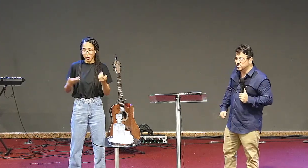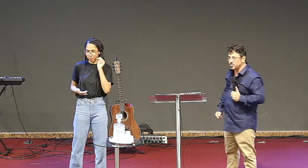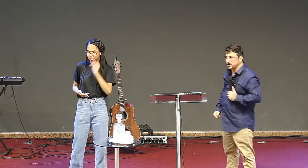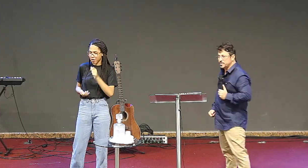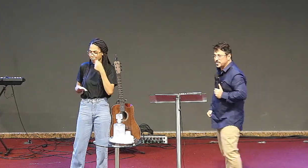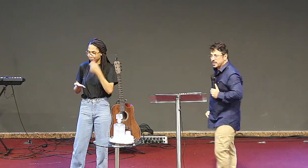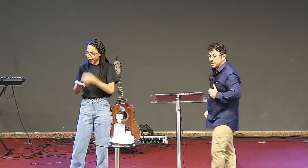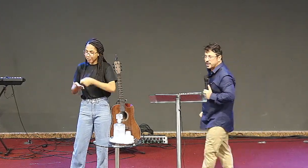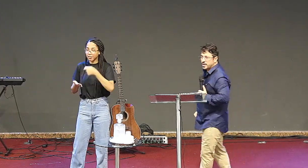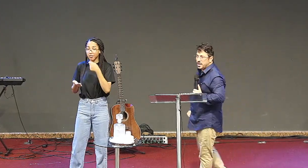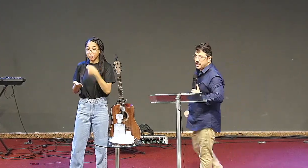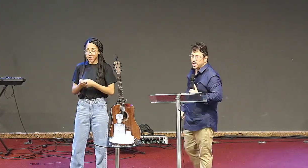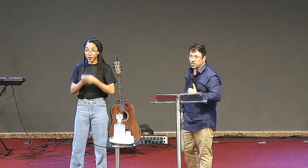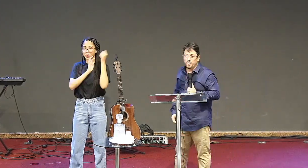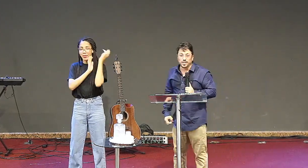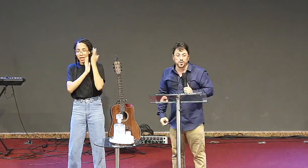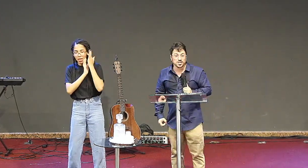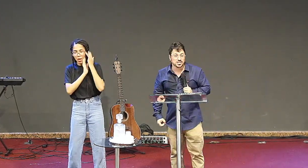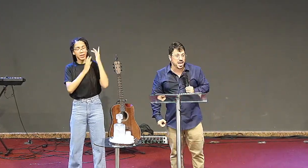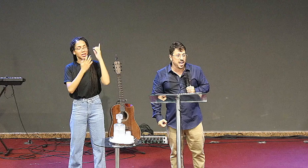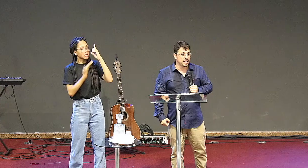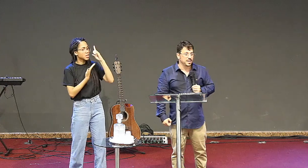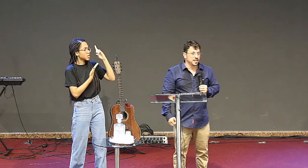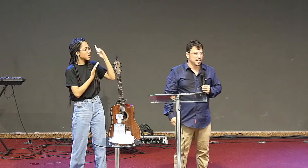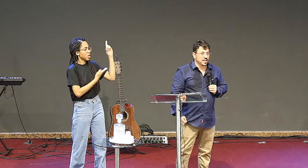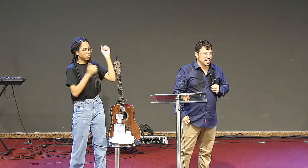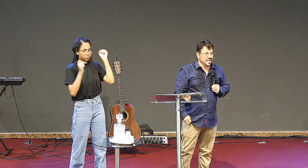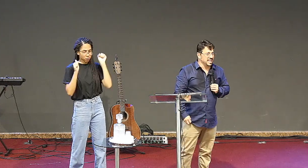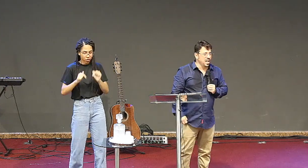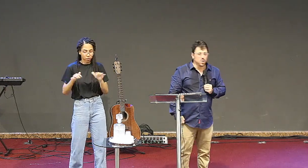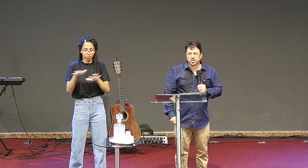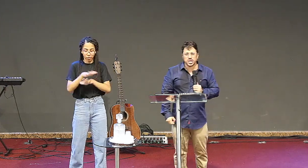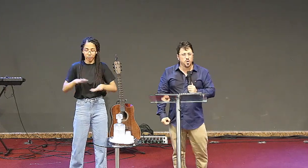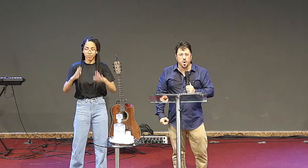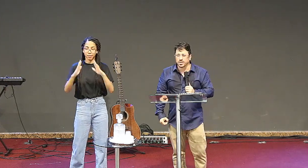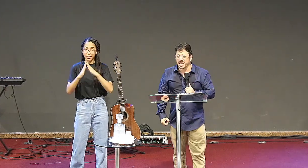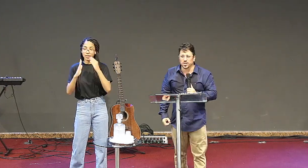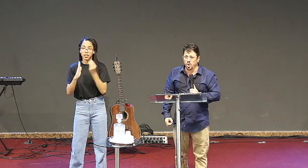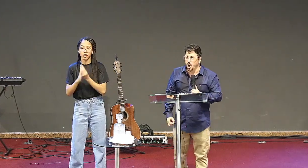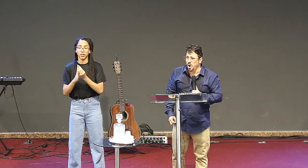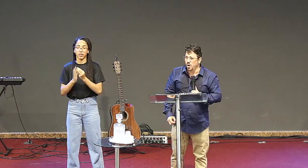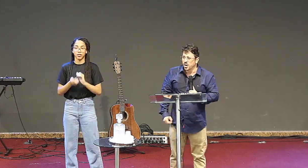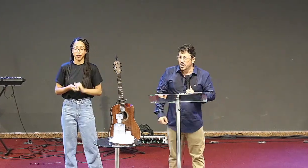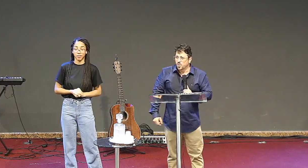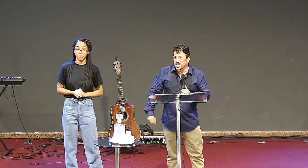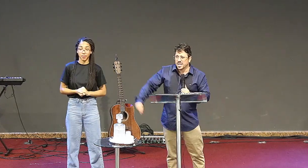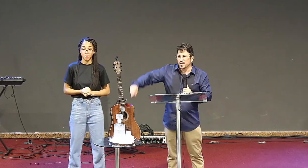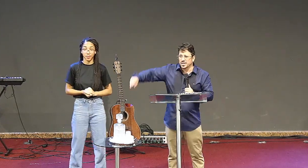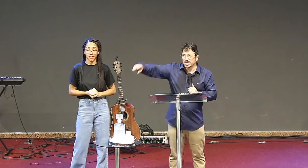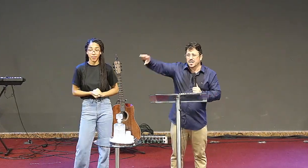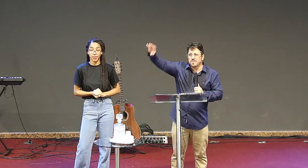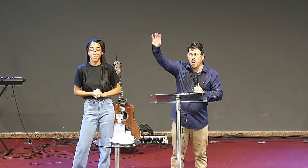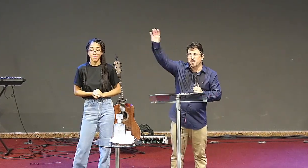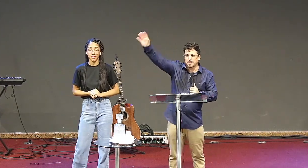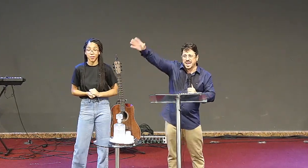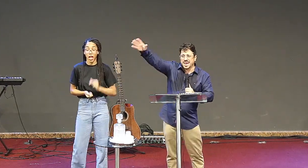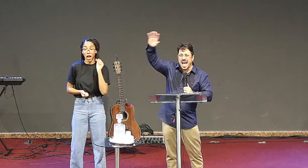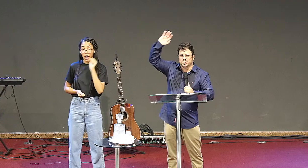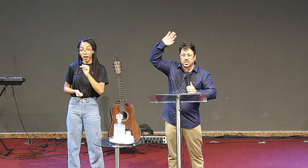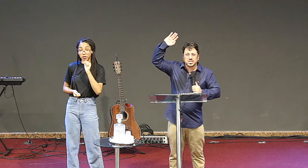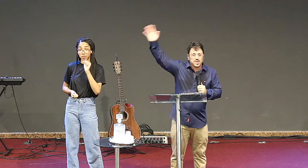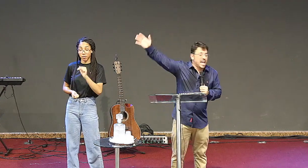Deus, eu estou vendo você que não se contentou com esse evangelho mal